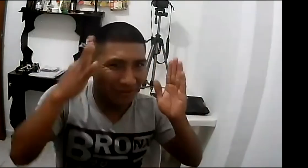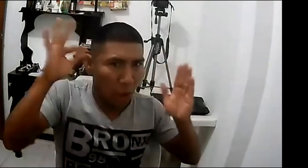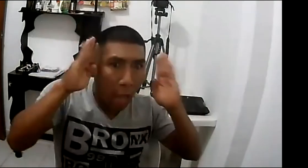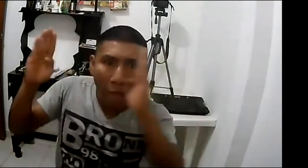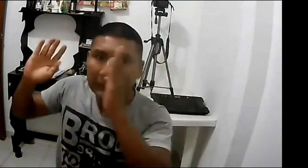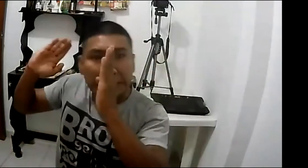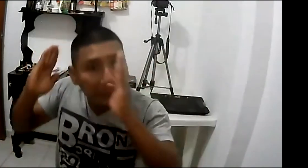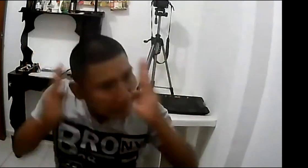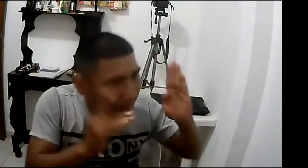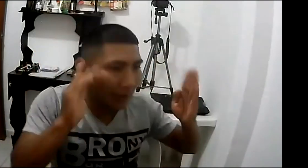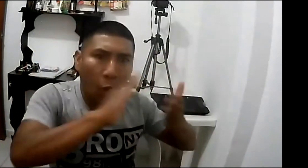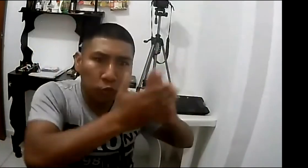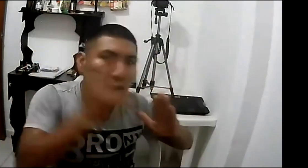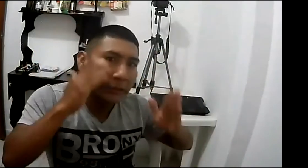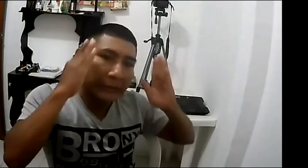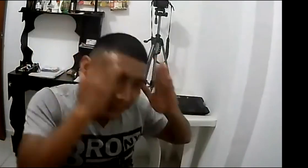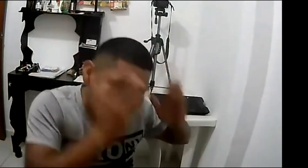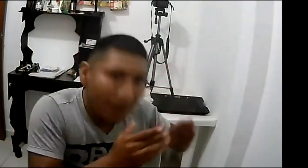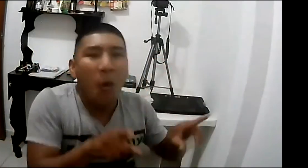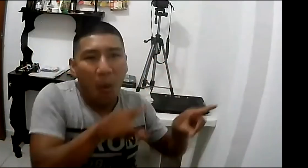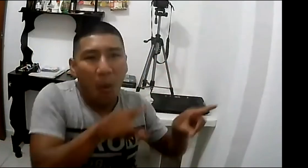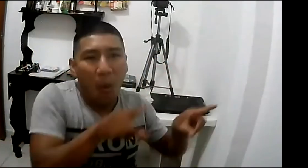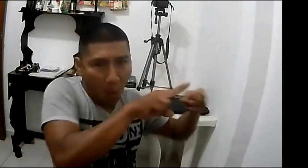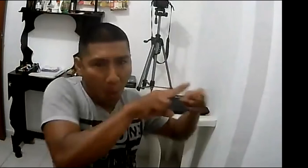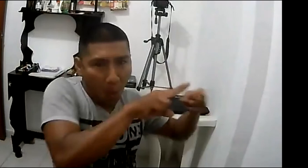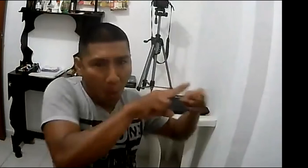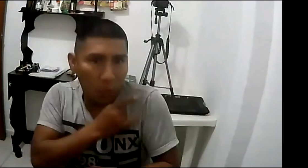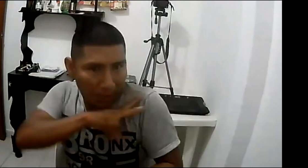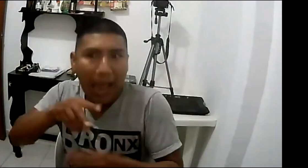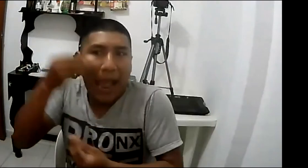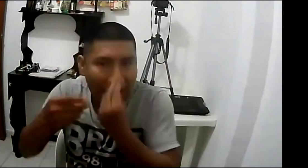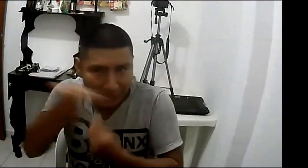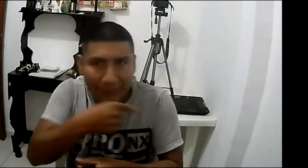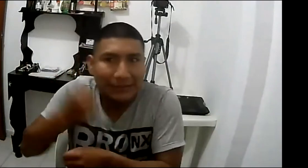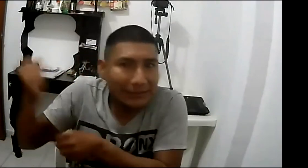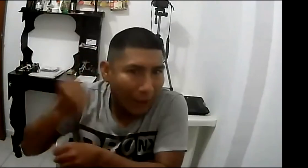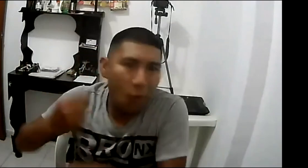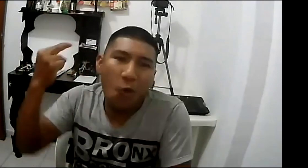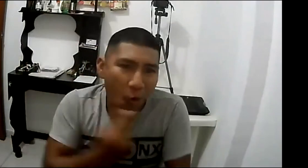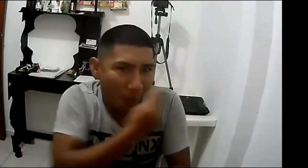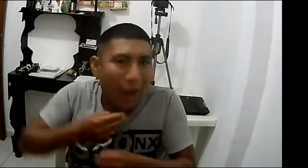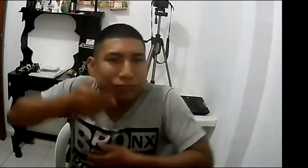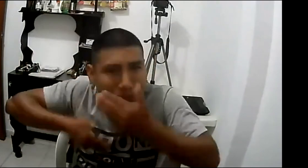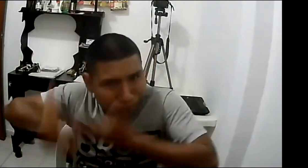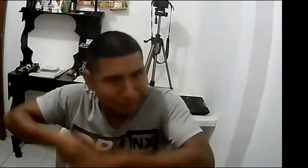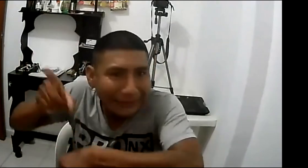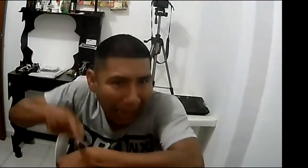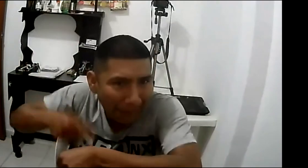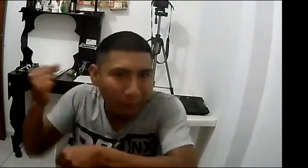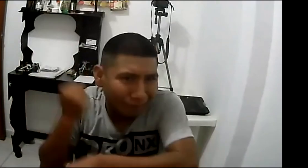y quieren estar aquí en la S, pero que no se desenfoque, sino que realmente el trabajo que se puede